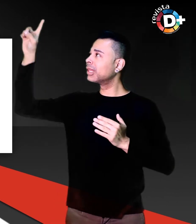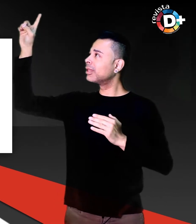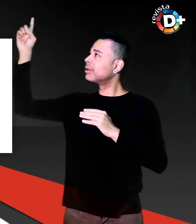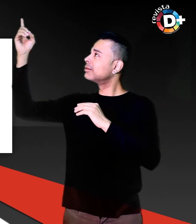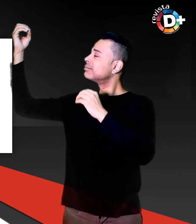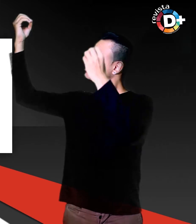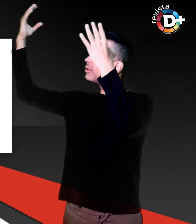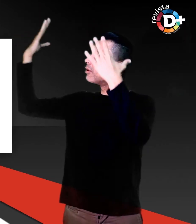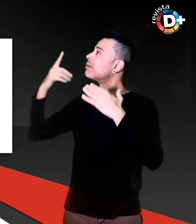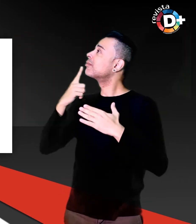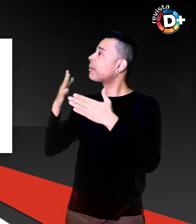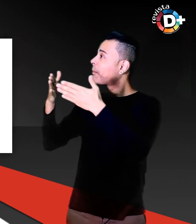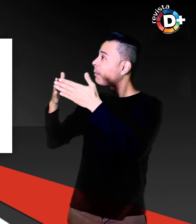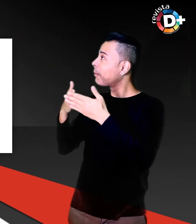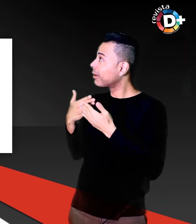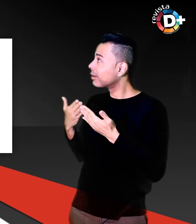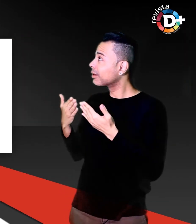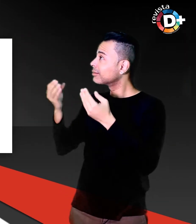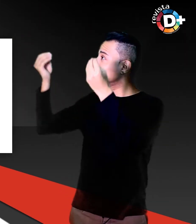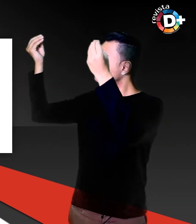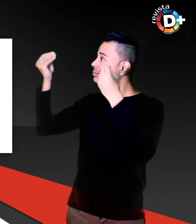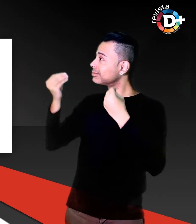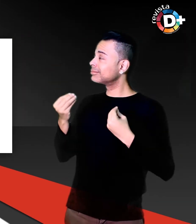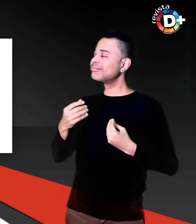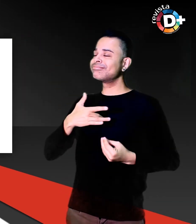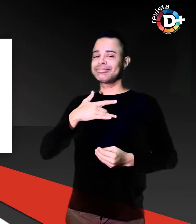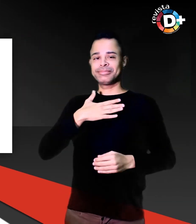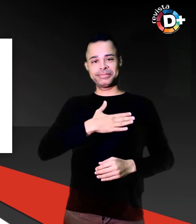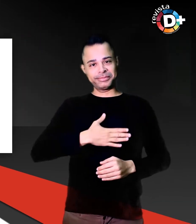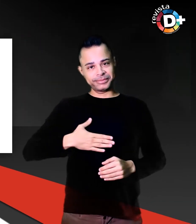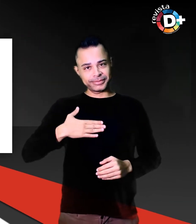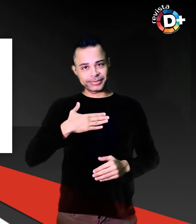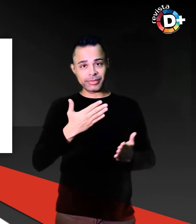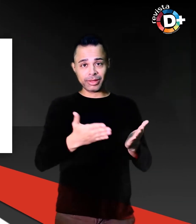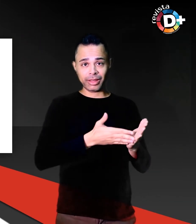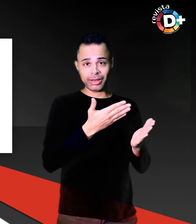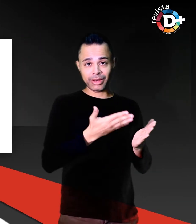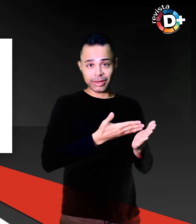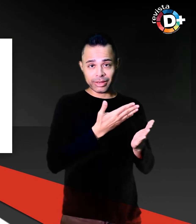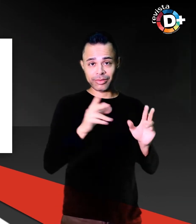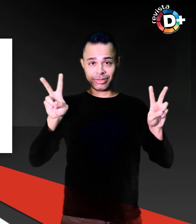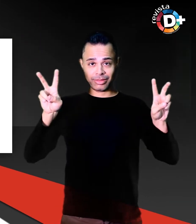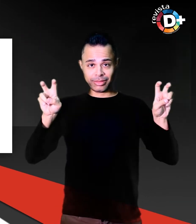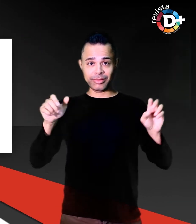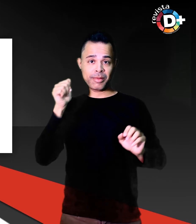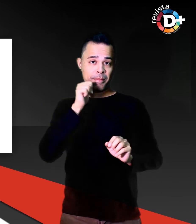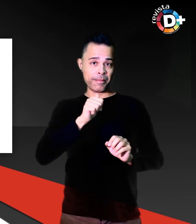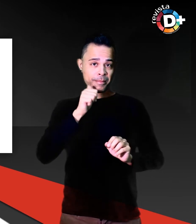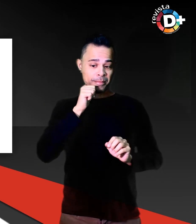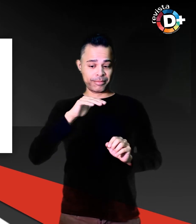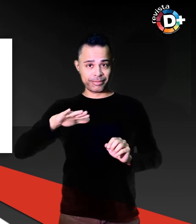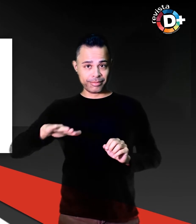coração. O livro, A Menina de Cabelos Chanel, revela a autobiografia de Abigail,